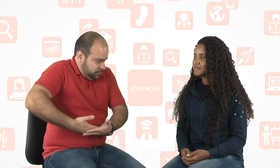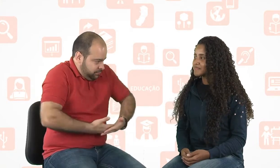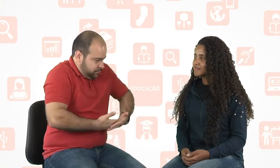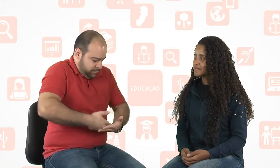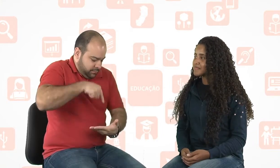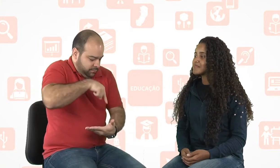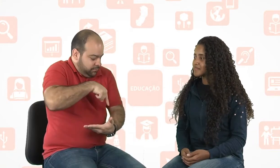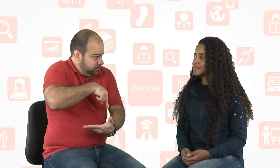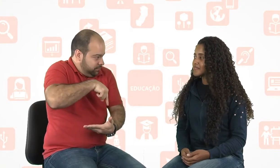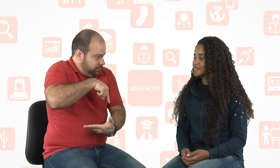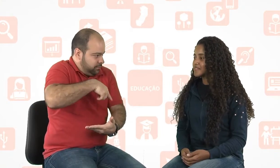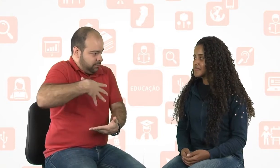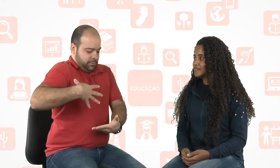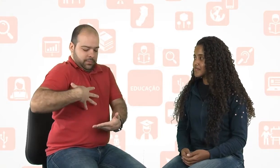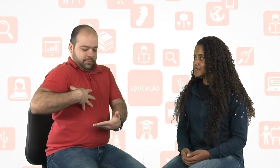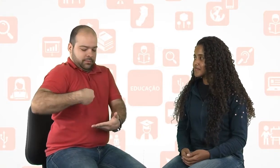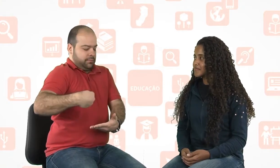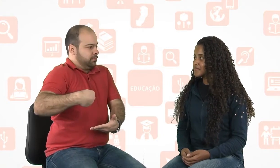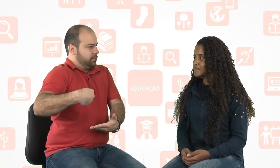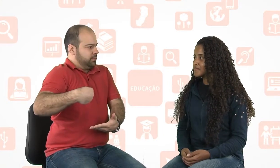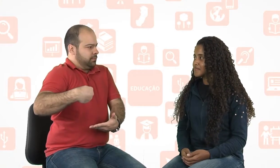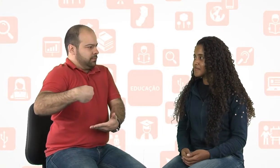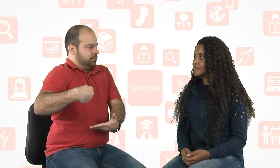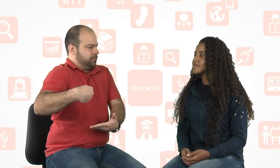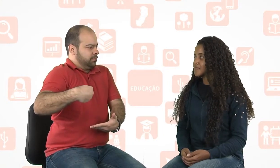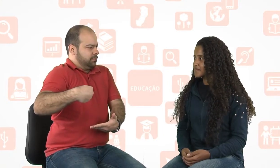Vai nascer o neném e ele é filho.